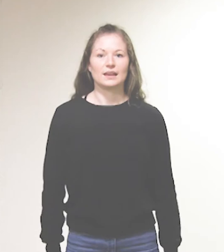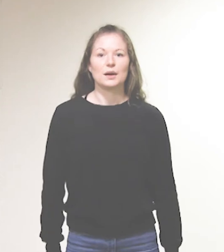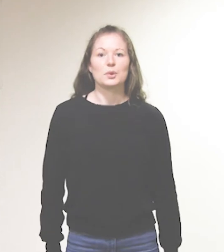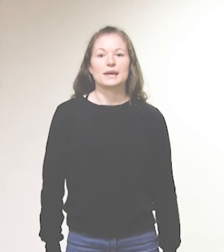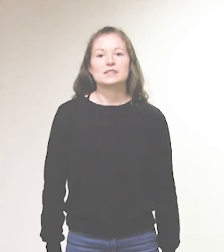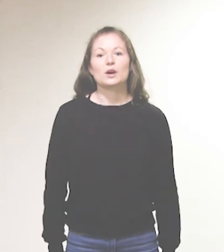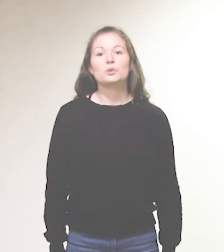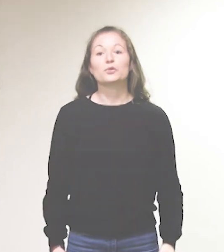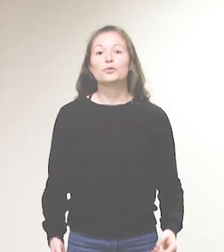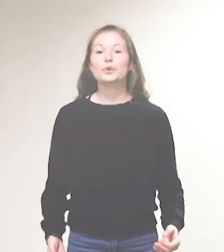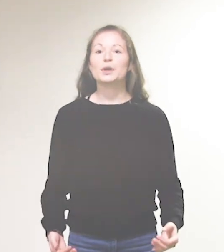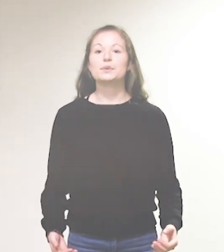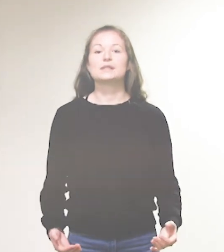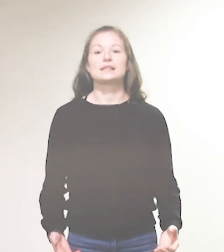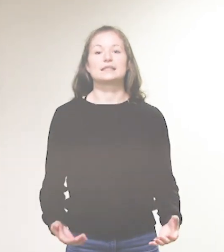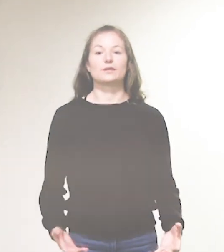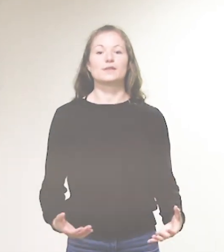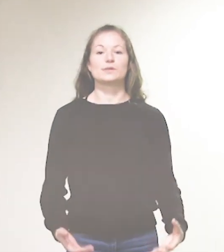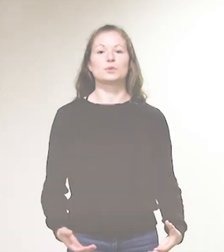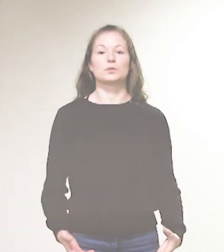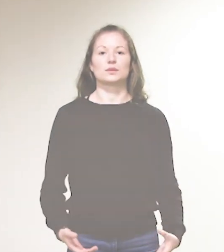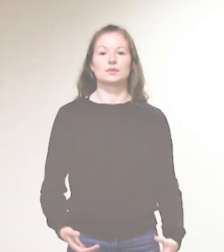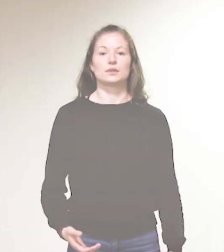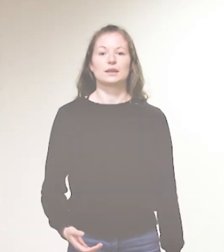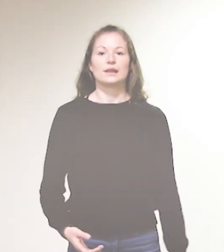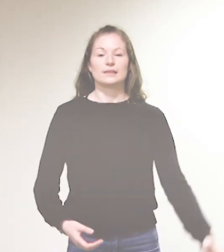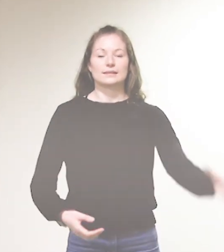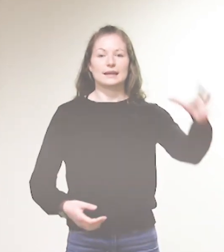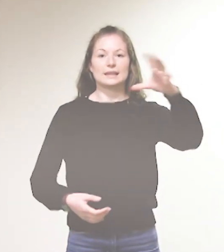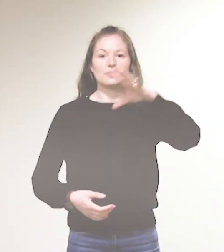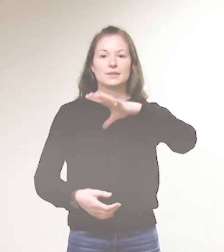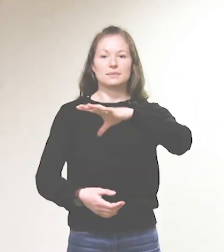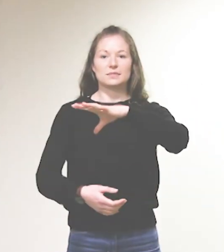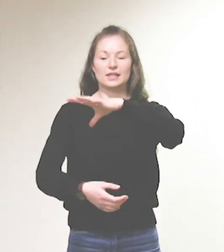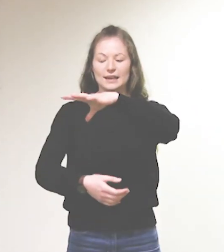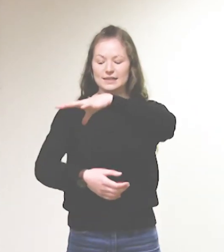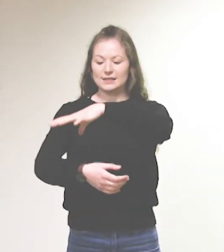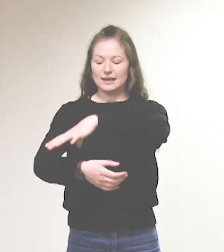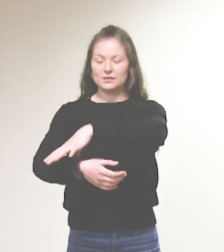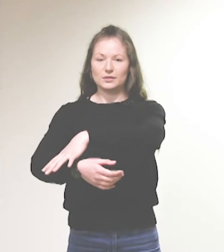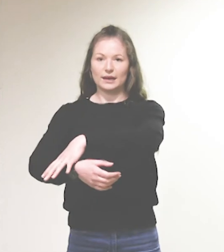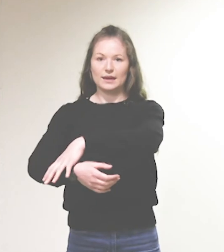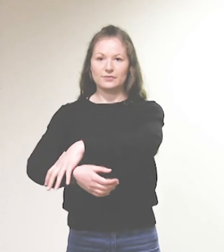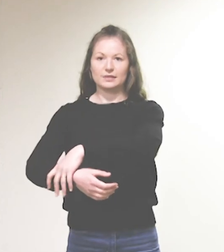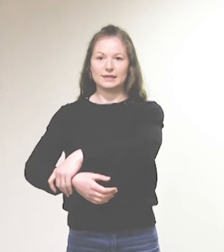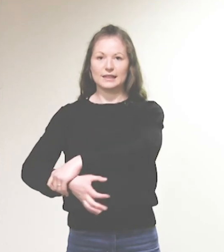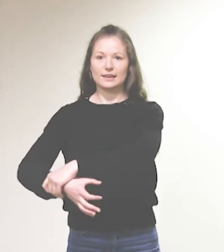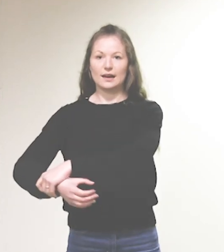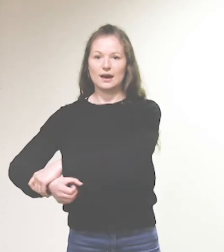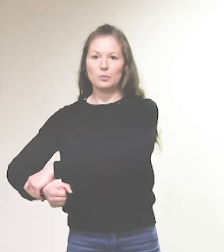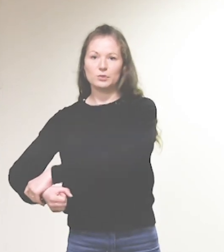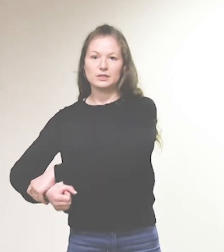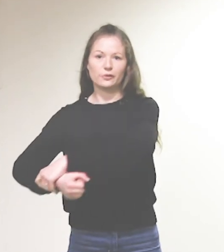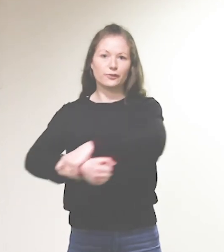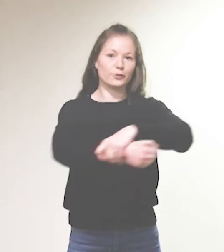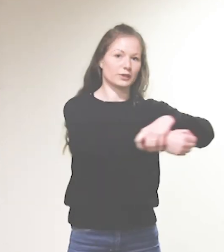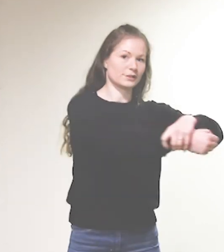Jetzt kommt und führe uns nicht in Versuchung. Dann nehmen wir die rechte Hand und greifen den linken Arm und die führt